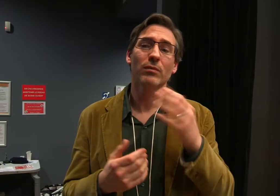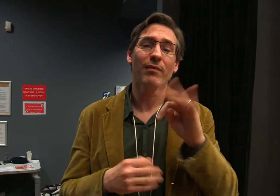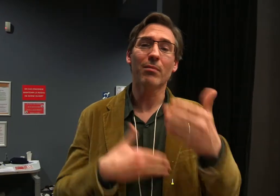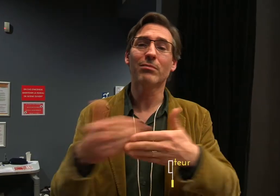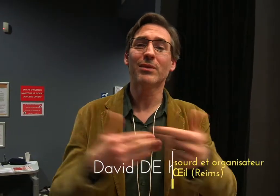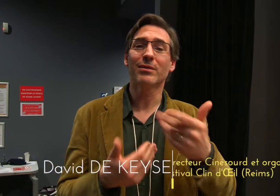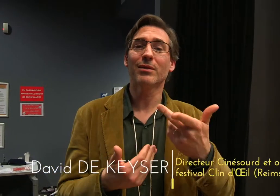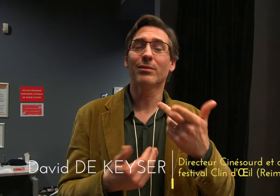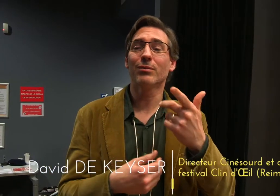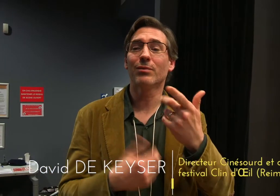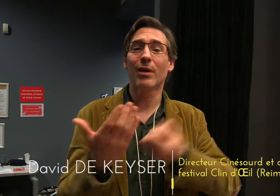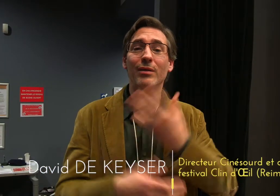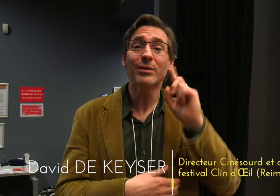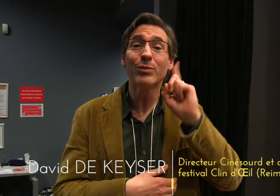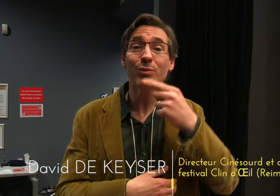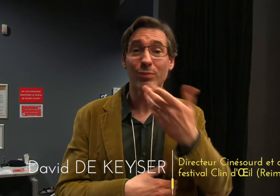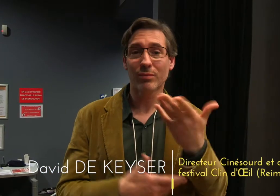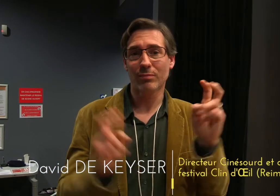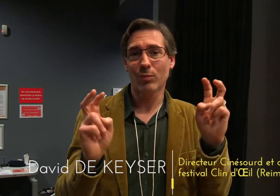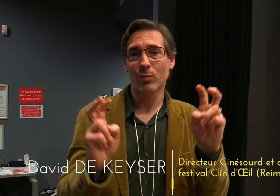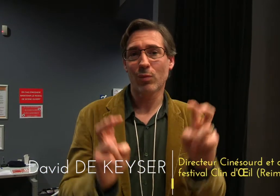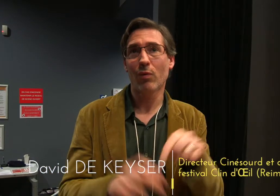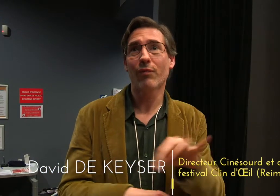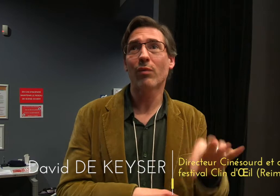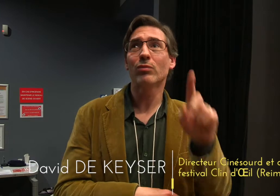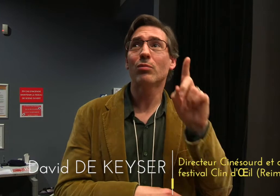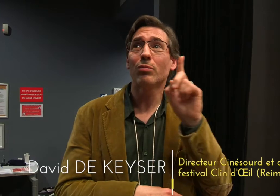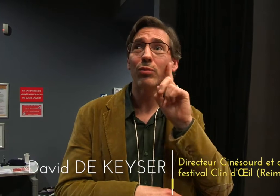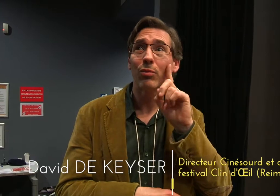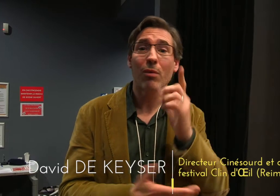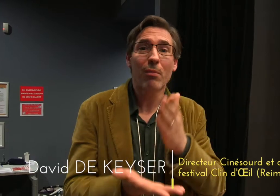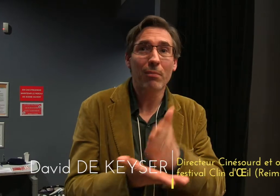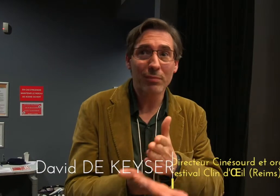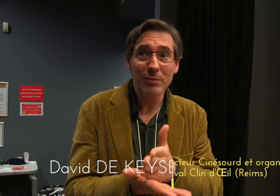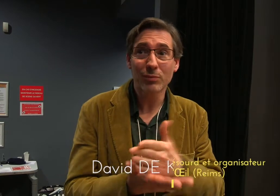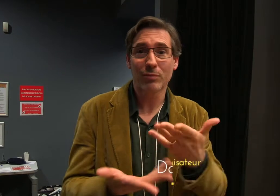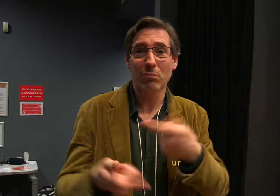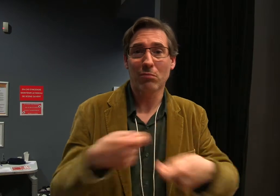Le métier artistique pour les sourds, en fait, la difficulté d'en vivre aujourd'hui, c'est qu'en fait, c'est simplement une difficulté sociale.